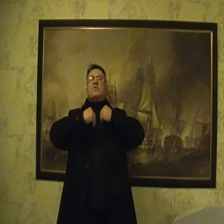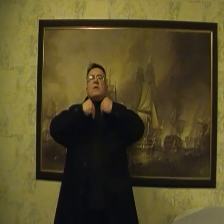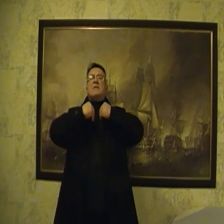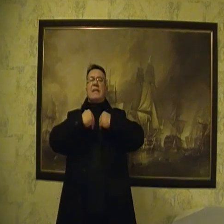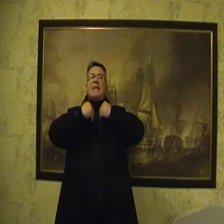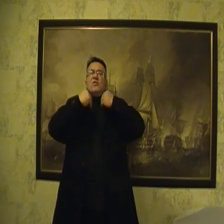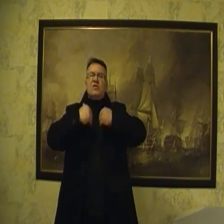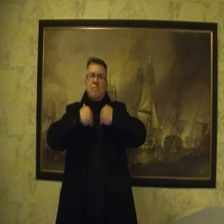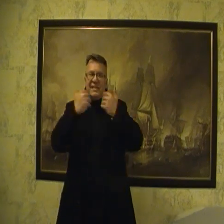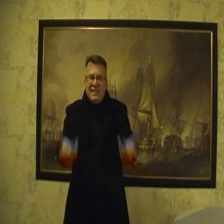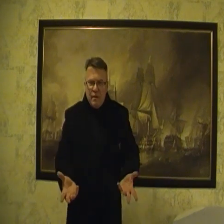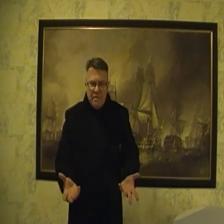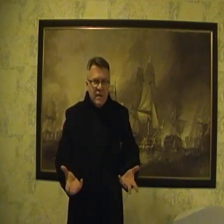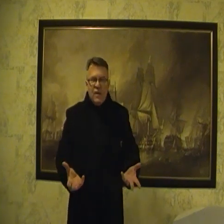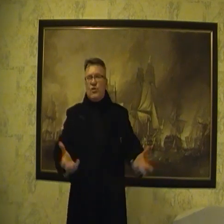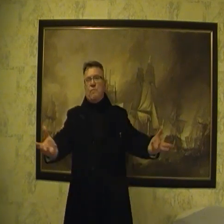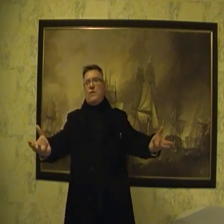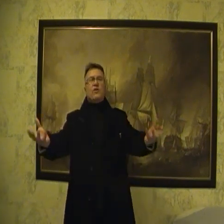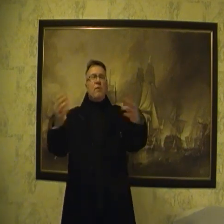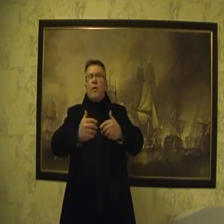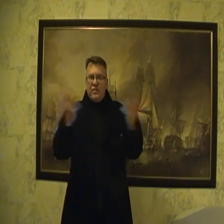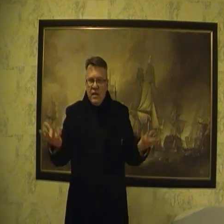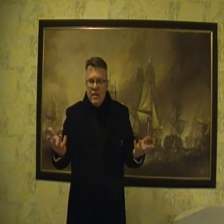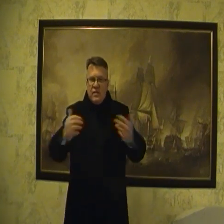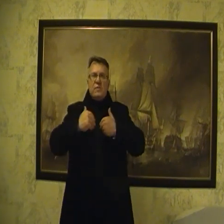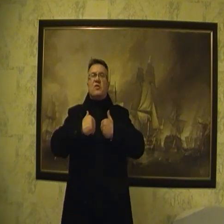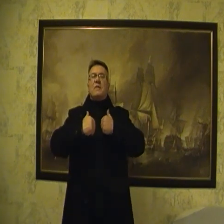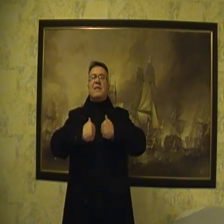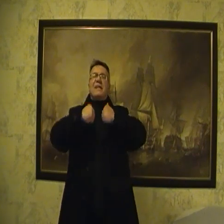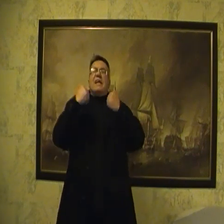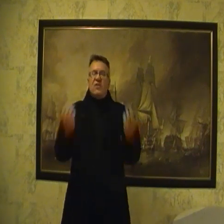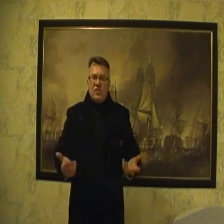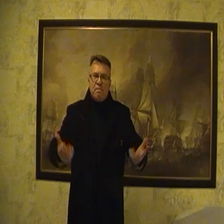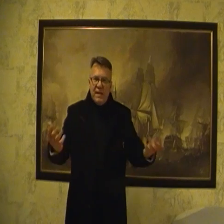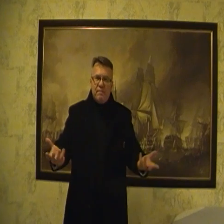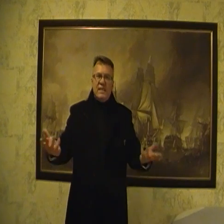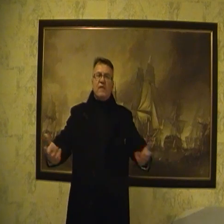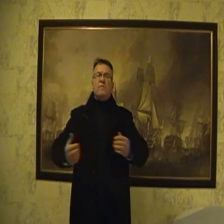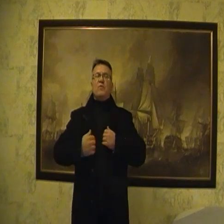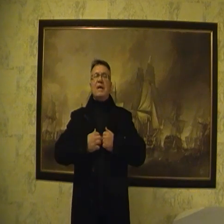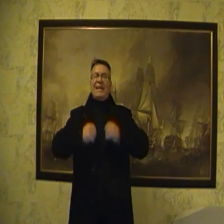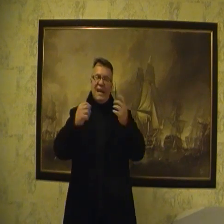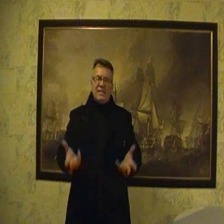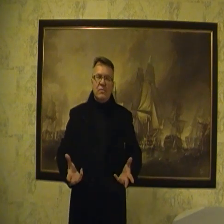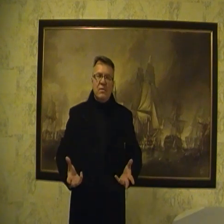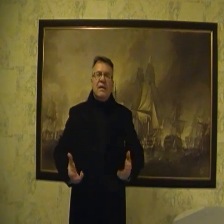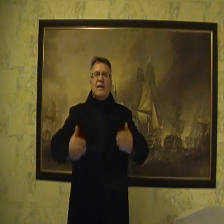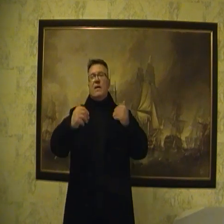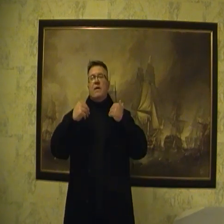mieszkamy na gigantycznej bańce ropy. Kto powie, że mieszkamy na gigantycznej bańce ropy, gazu i